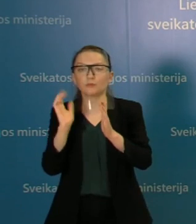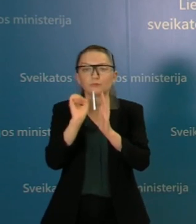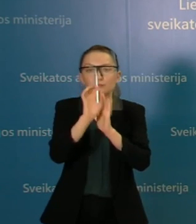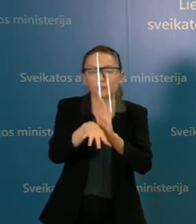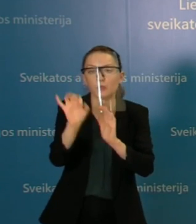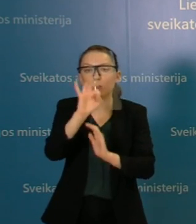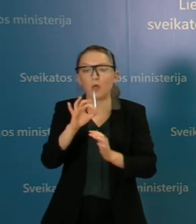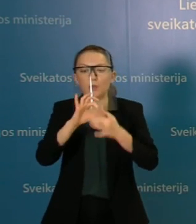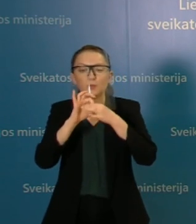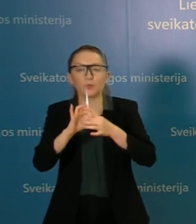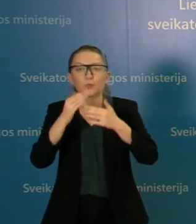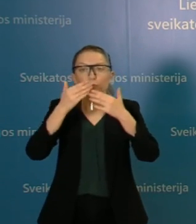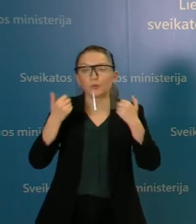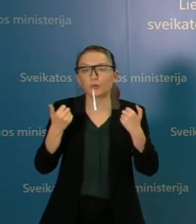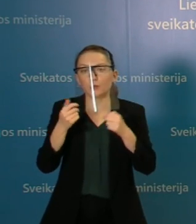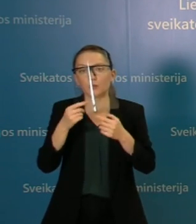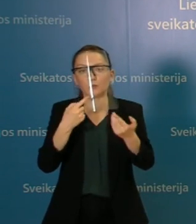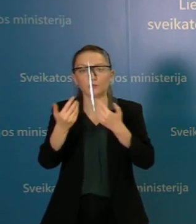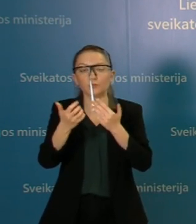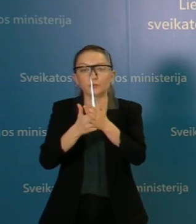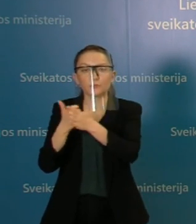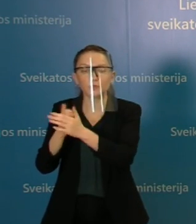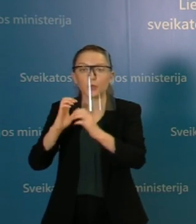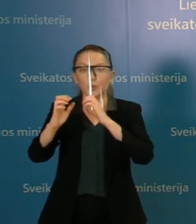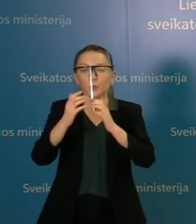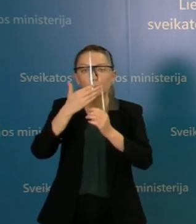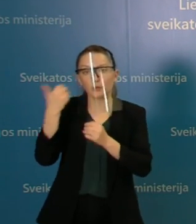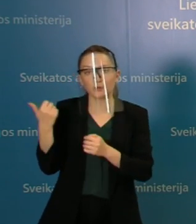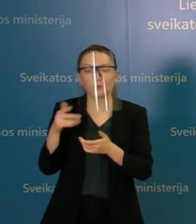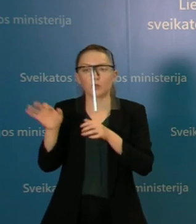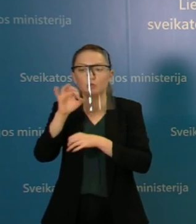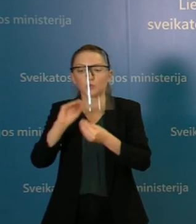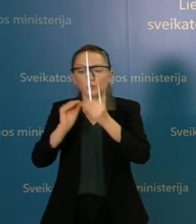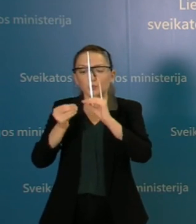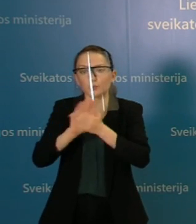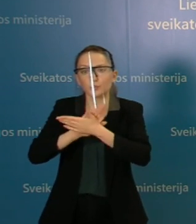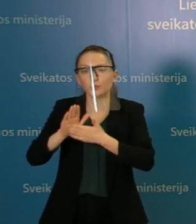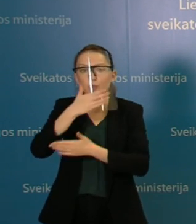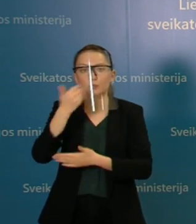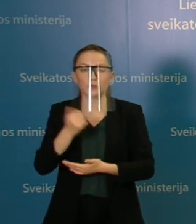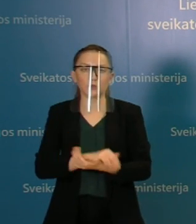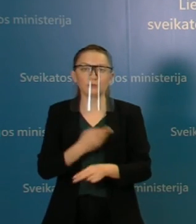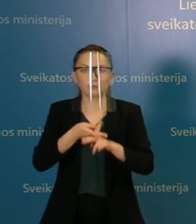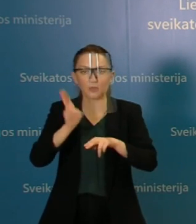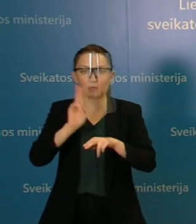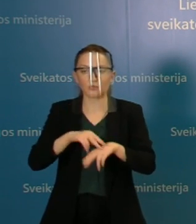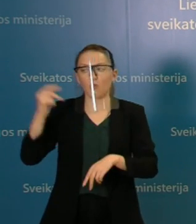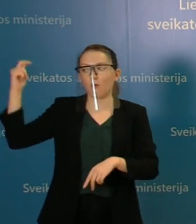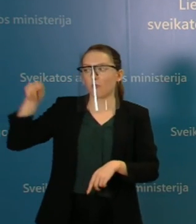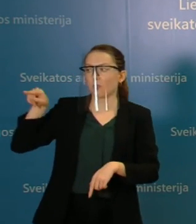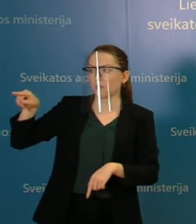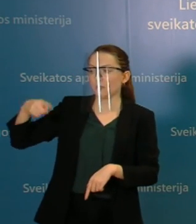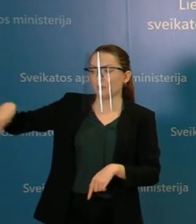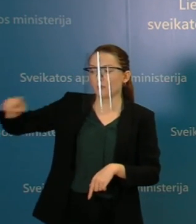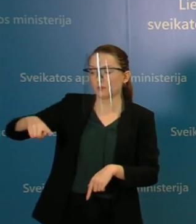nebendrajimą su jais ir panašiai, tikrai neieškamo jokio bendro sutarimo. Tai matyt, kad prezidentūrai